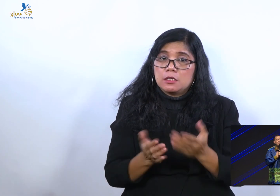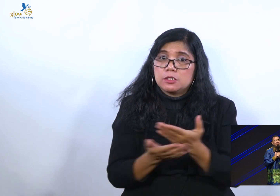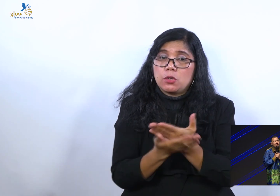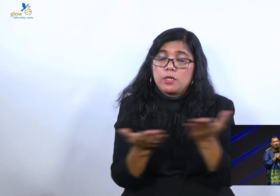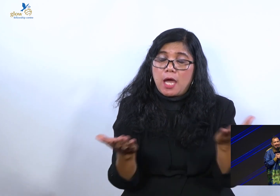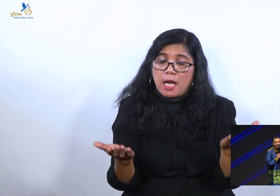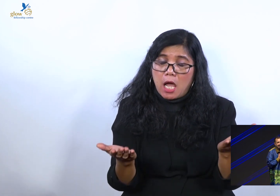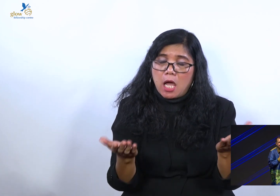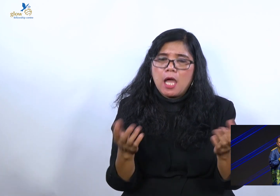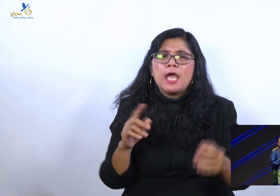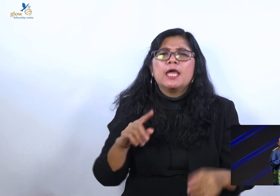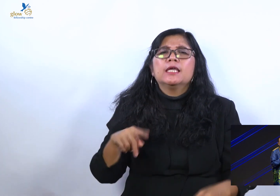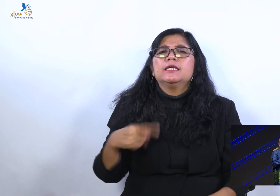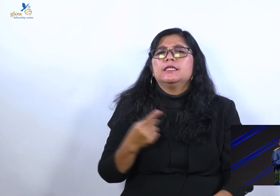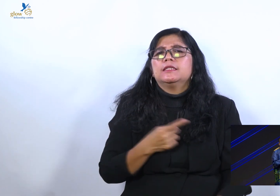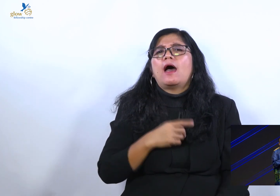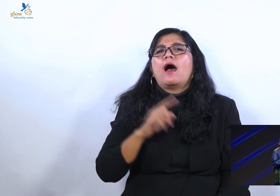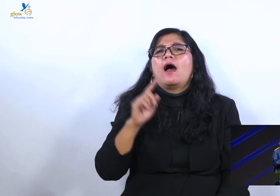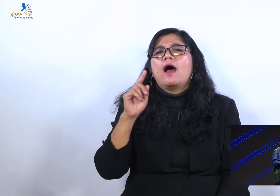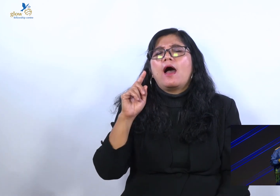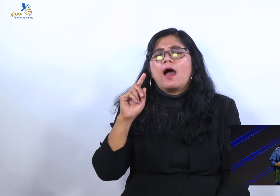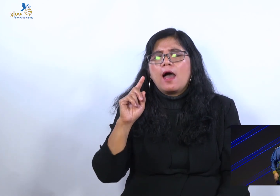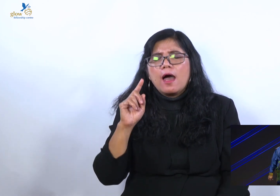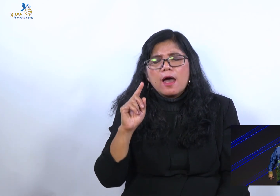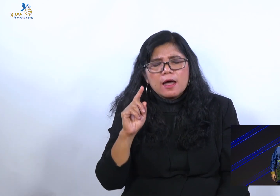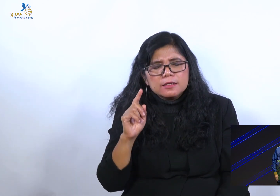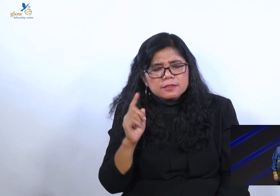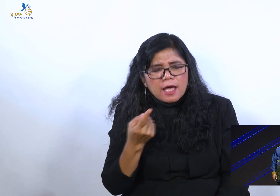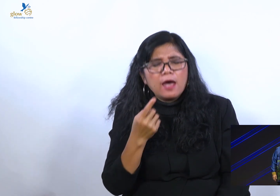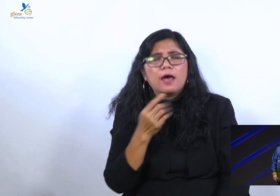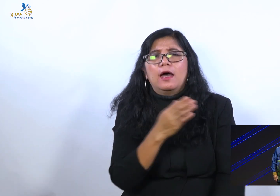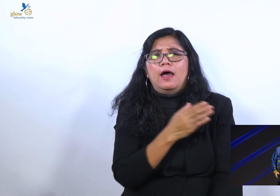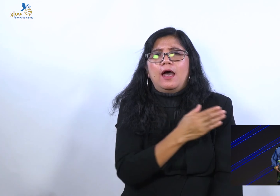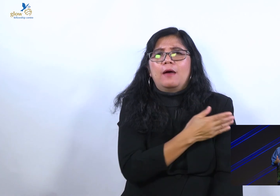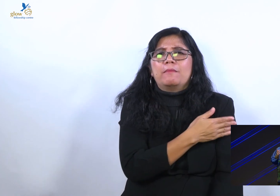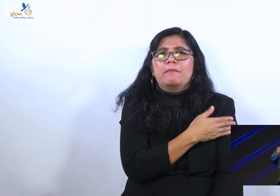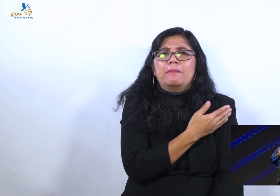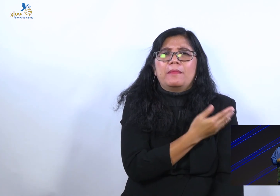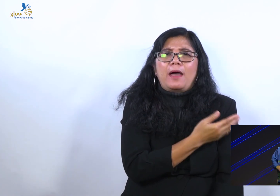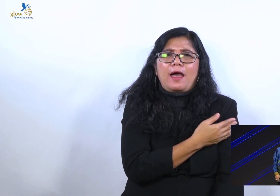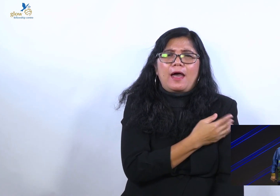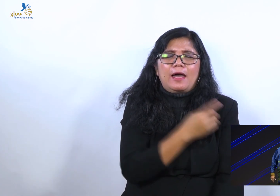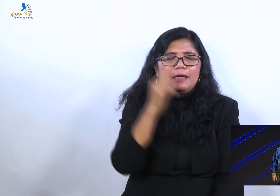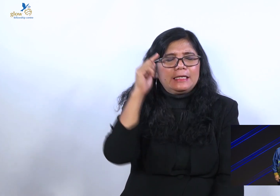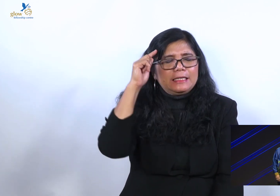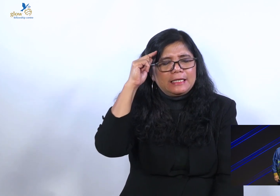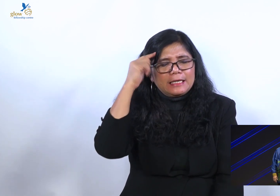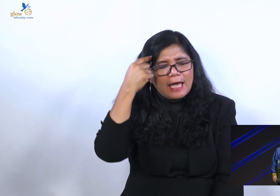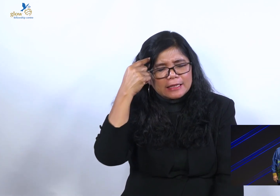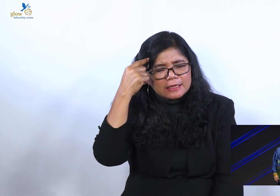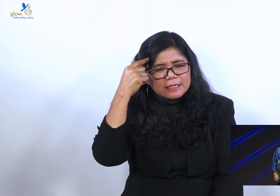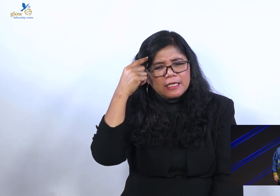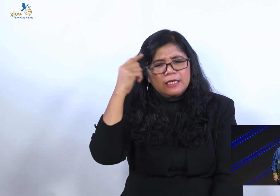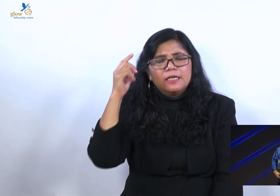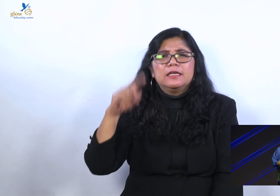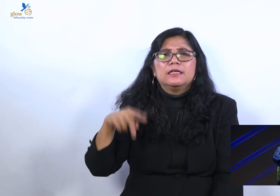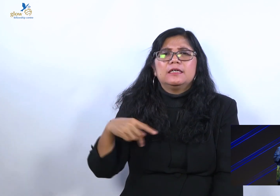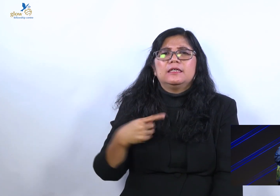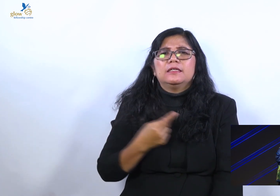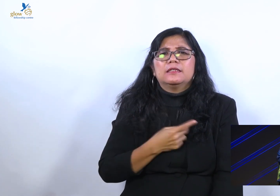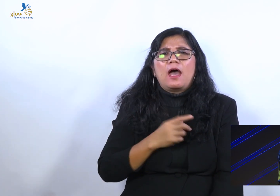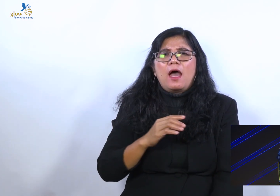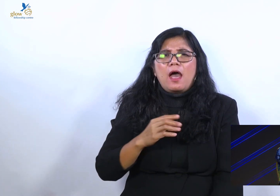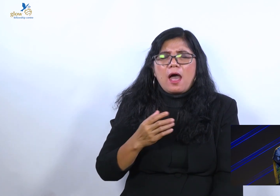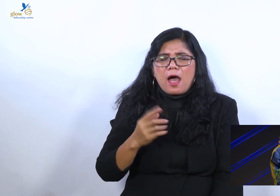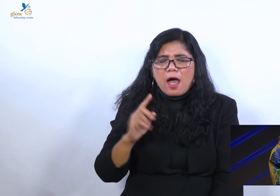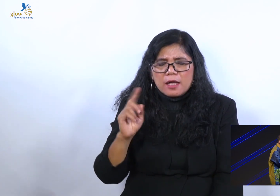mau menyenangkan hati Tuhan. Tuhan